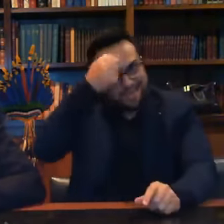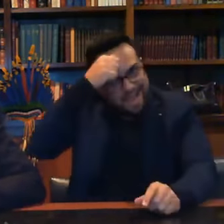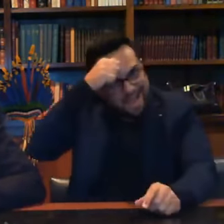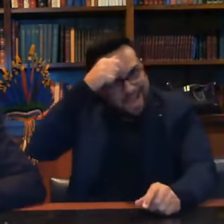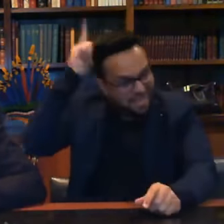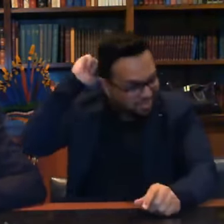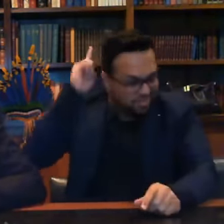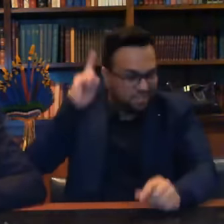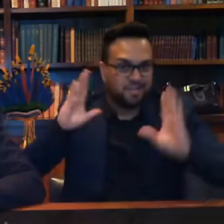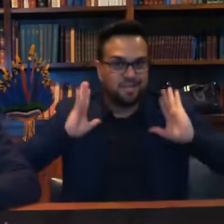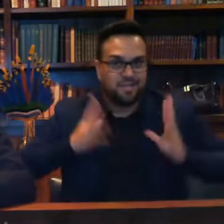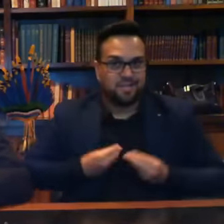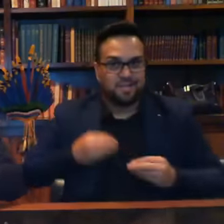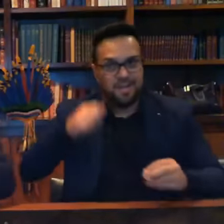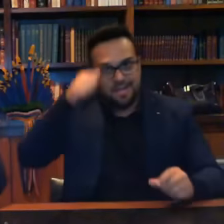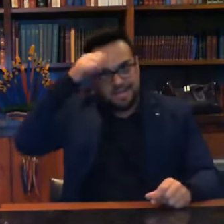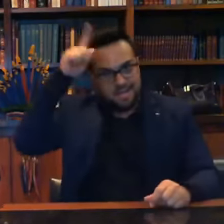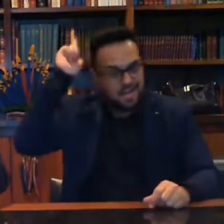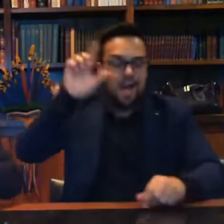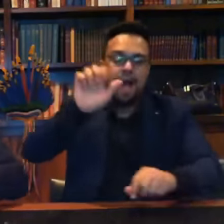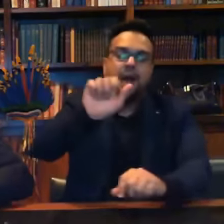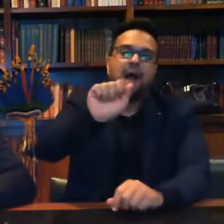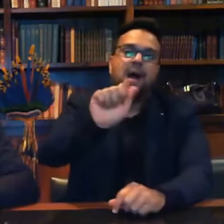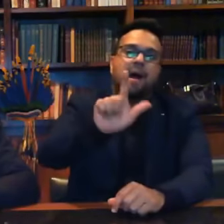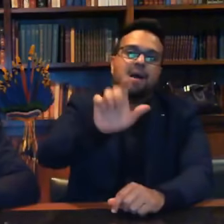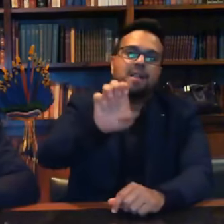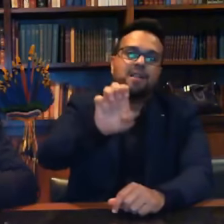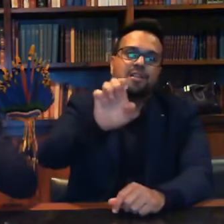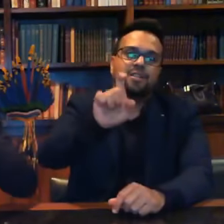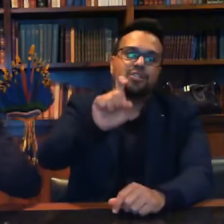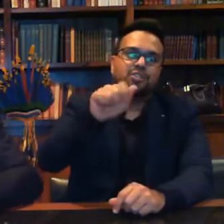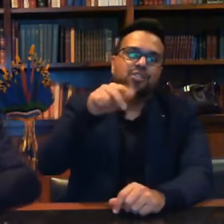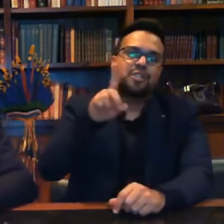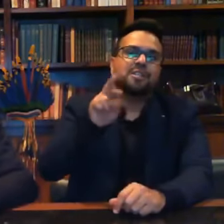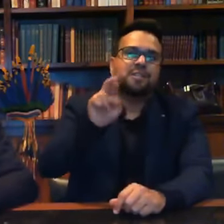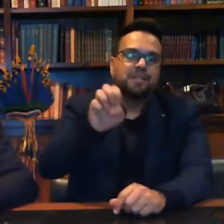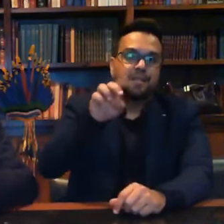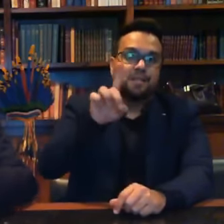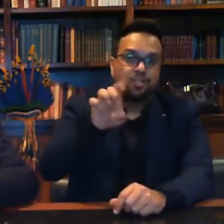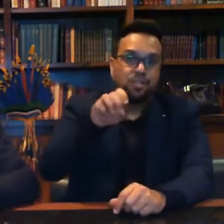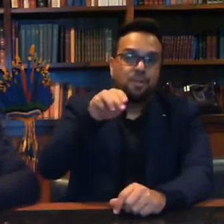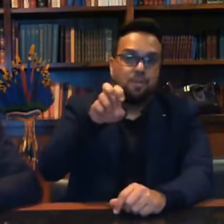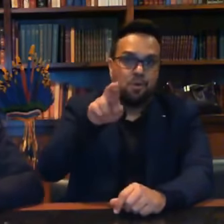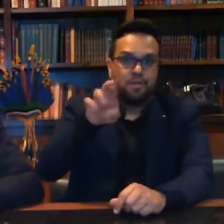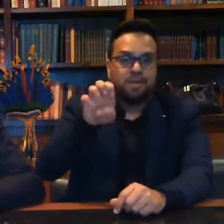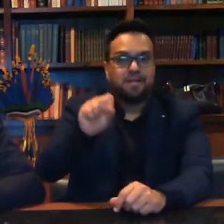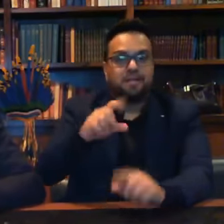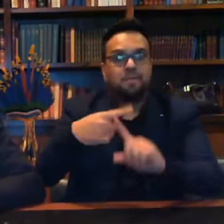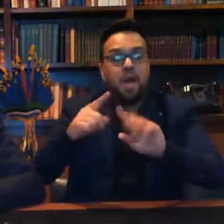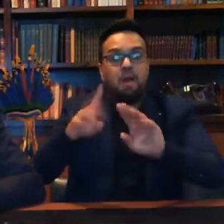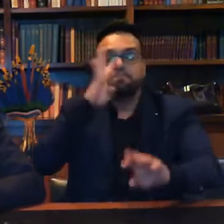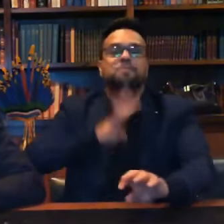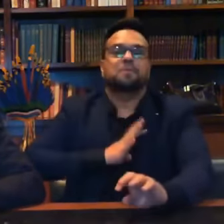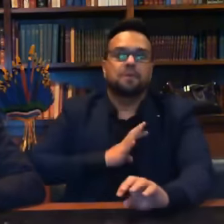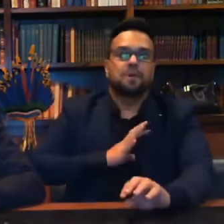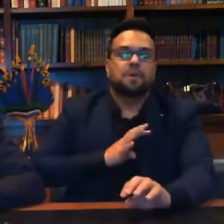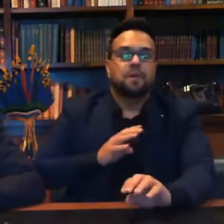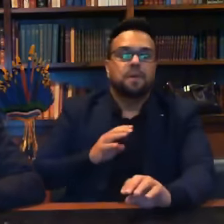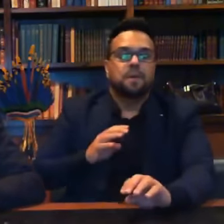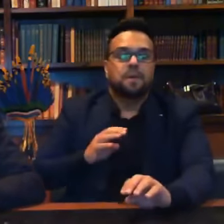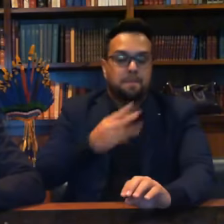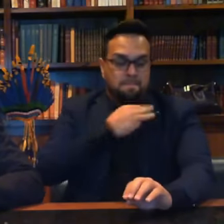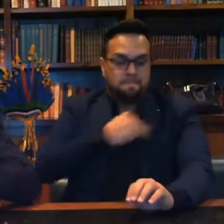do inquérito, que eu teria interferido na PF quando eu fui acusado pelo então ministro Moro.